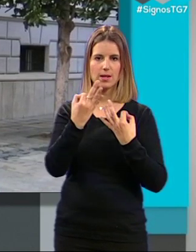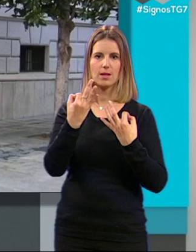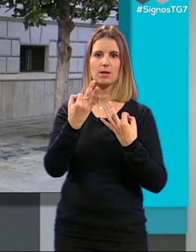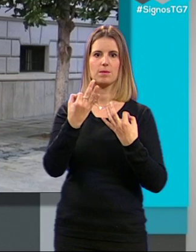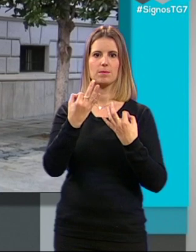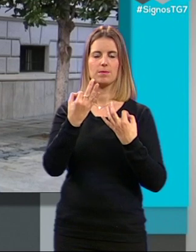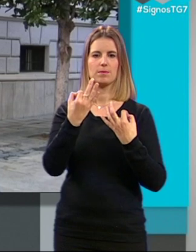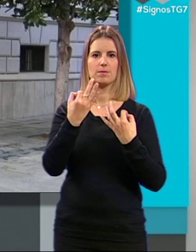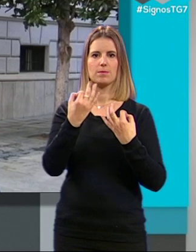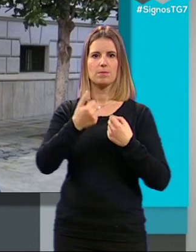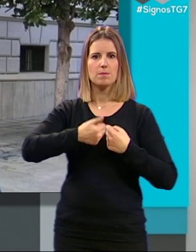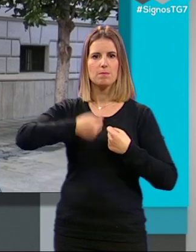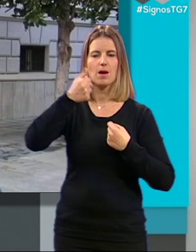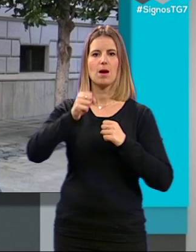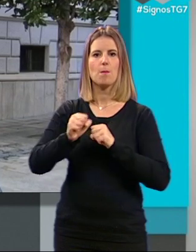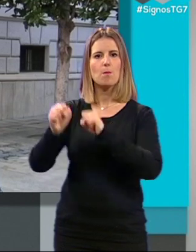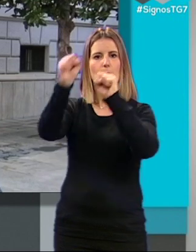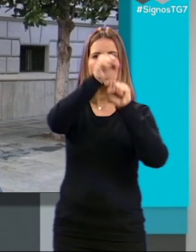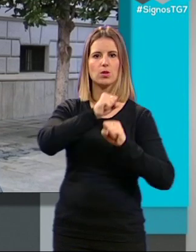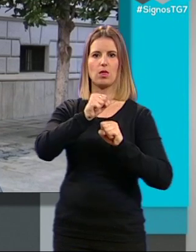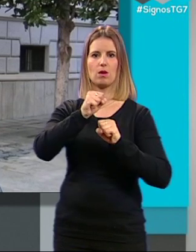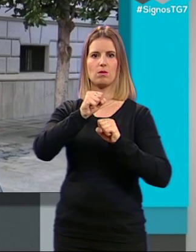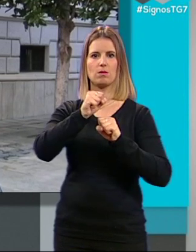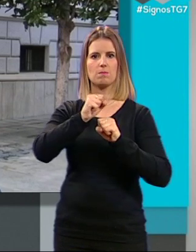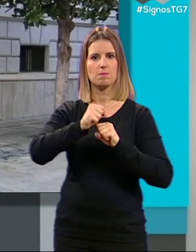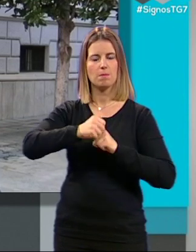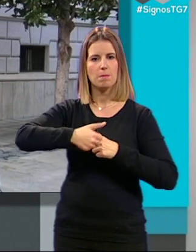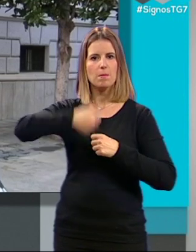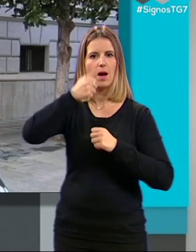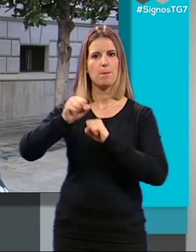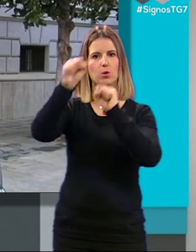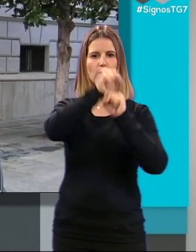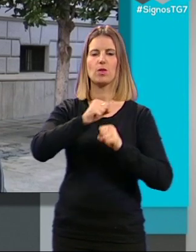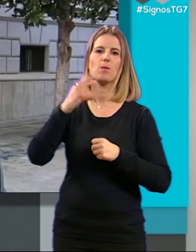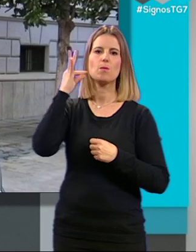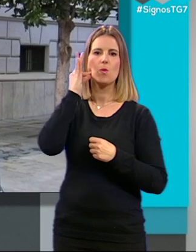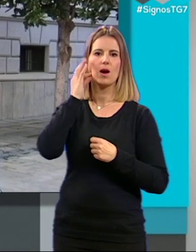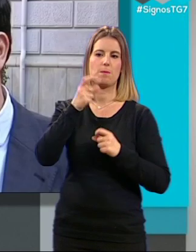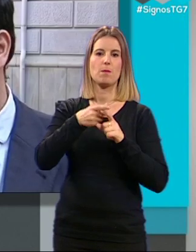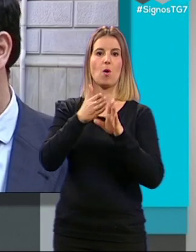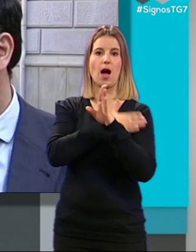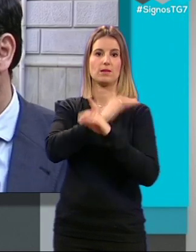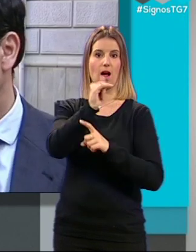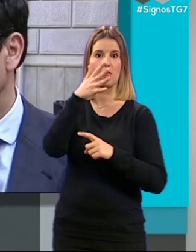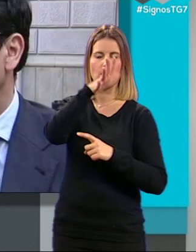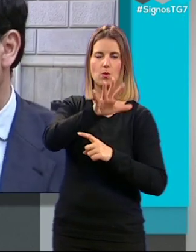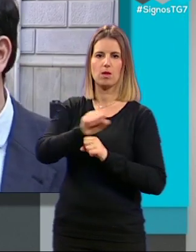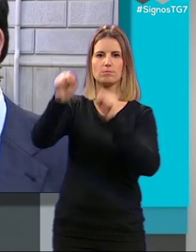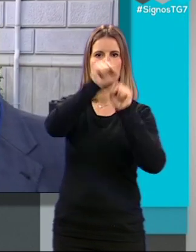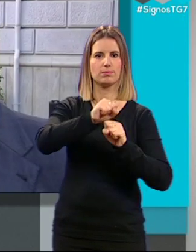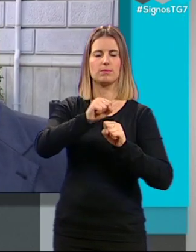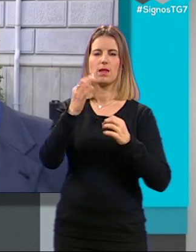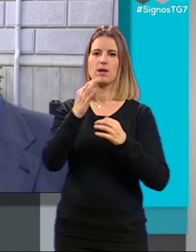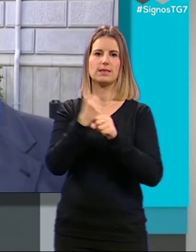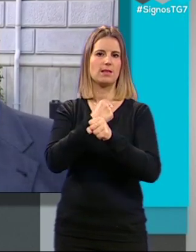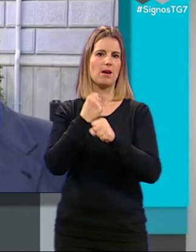aumentar la protección de las mujeres, sobre todo de aquellas que han denunciado. Esto es un trabajo